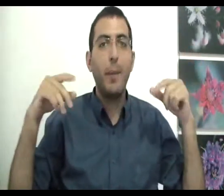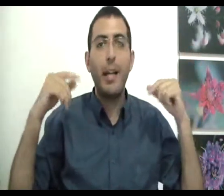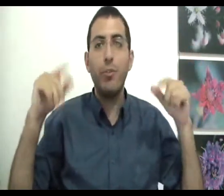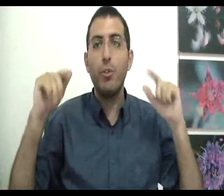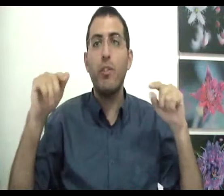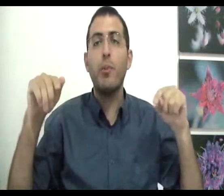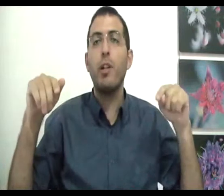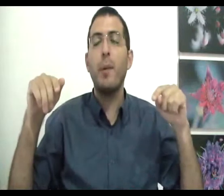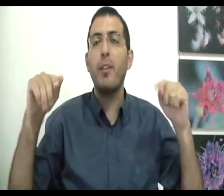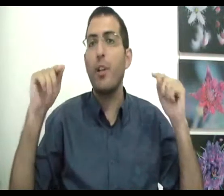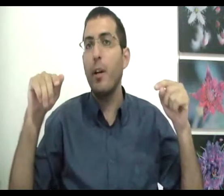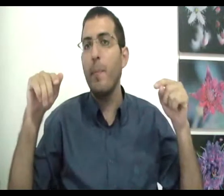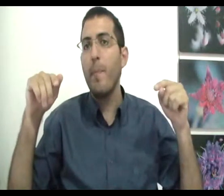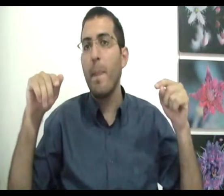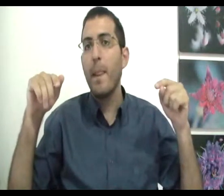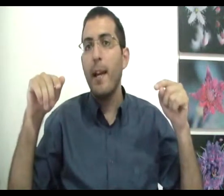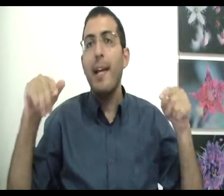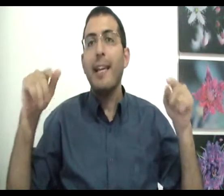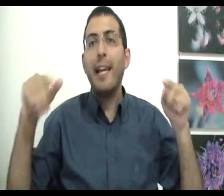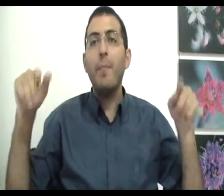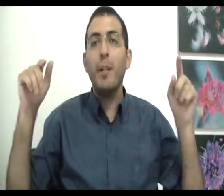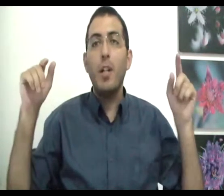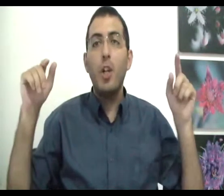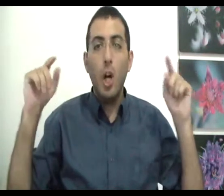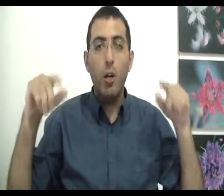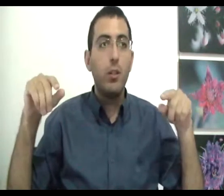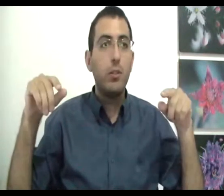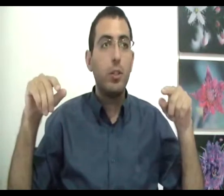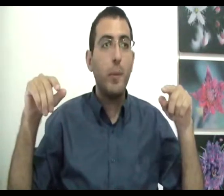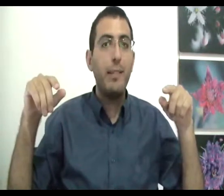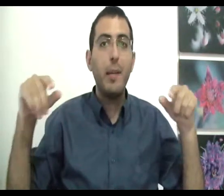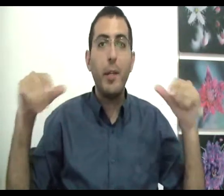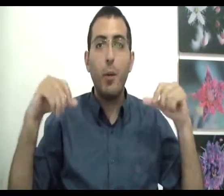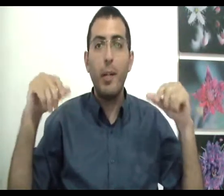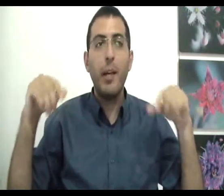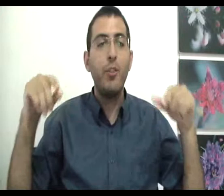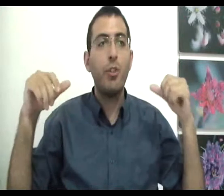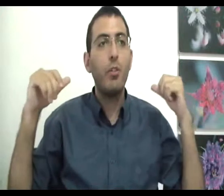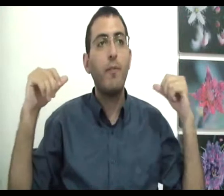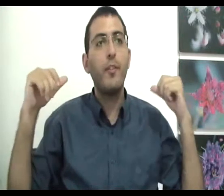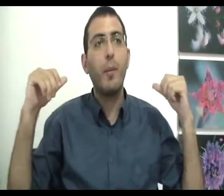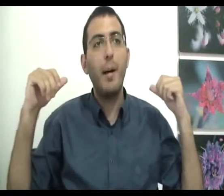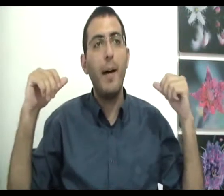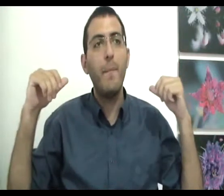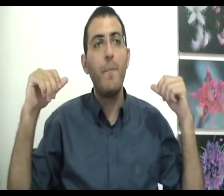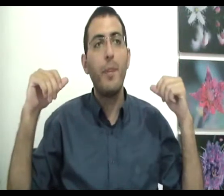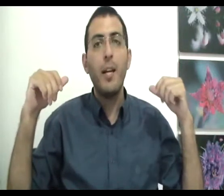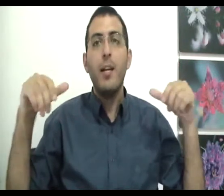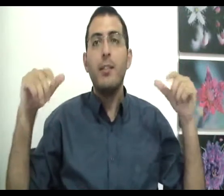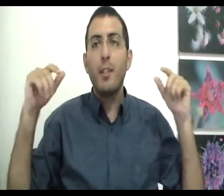הרגשתי טוב כמו שאני מרגיש היום? כי אם לא, זאת אומרת אם היום אני מרגיש יותר טוב מאשר פעם זה